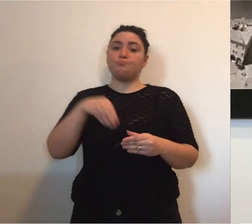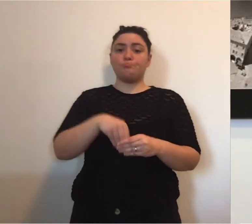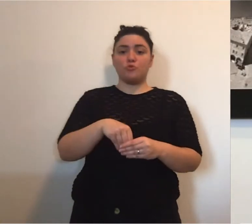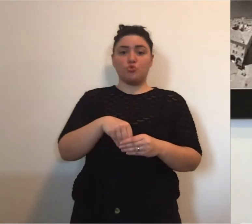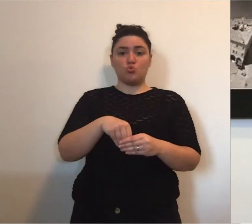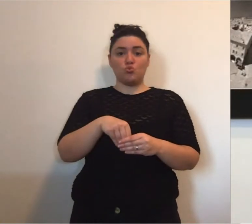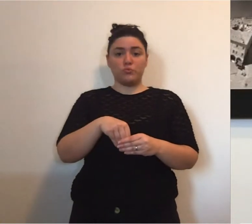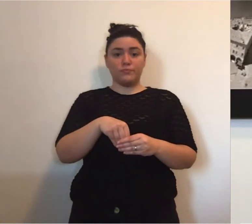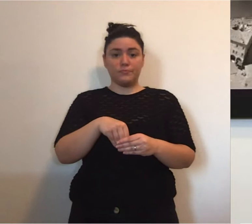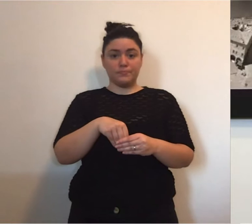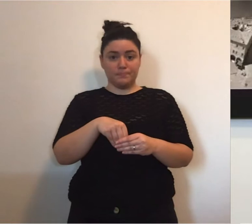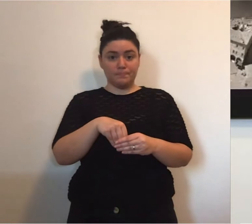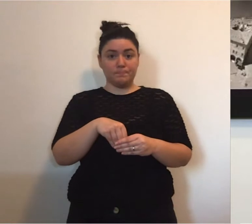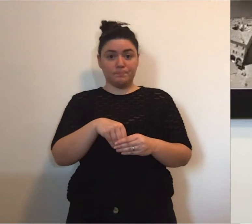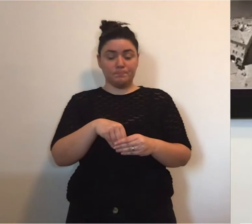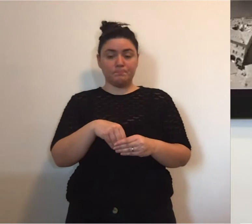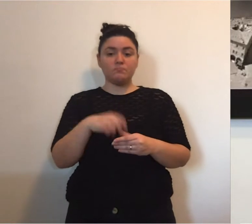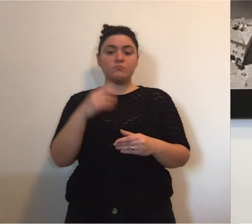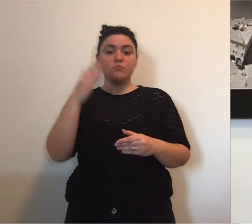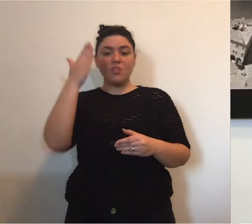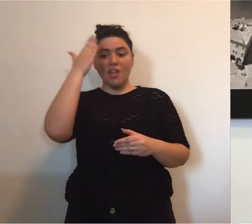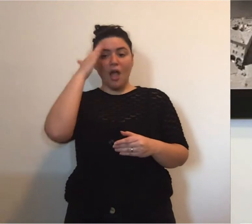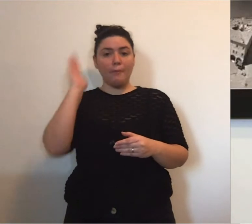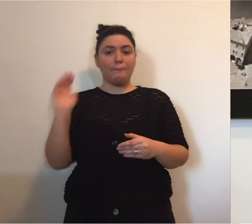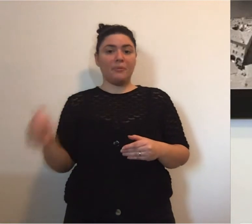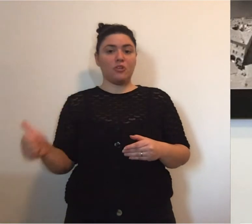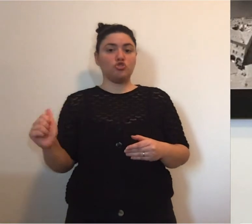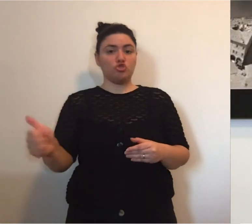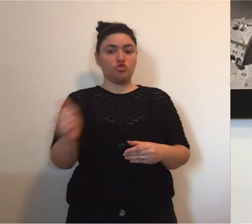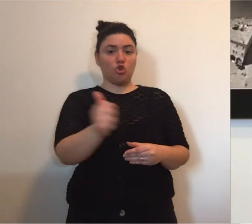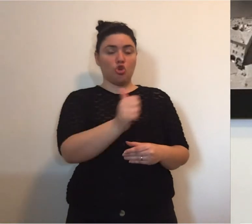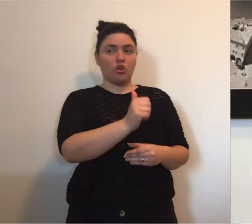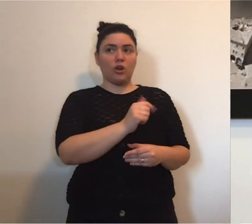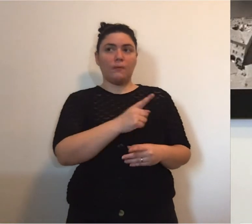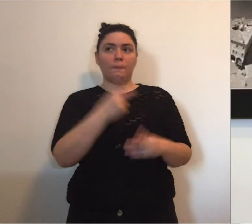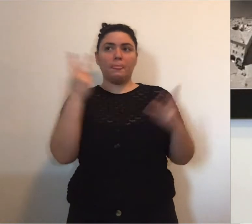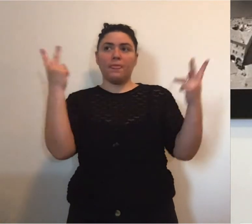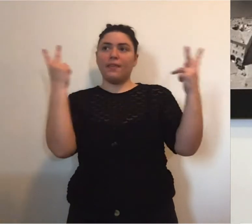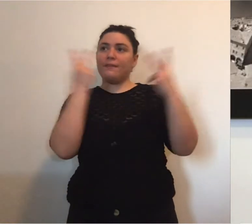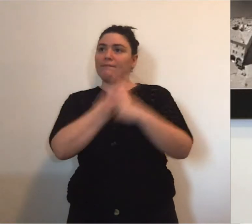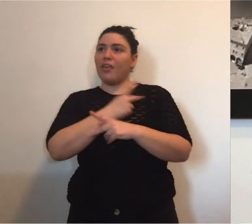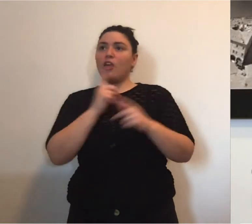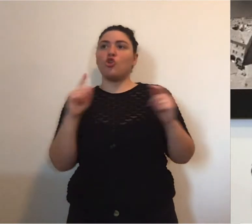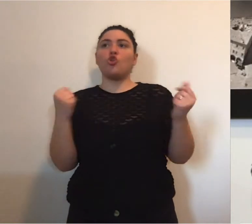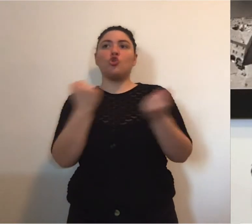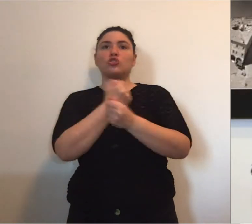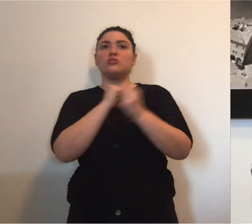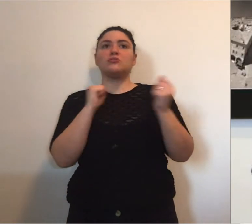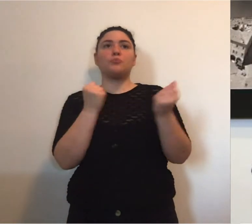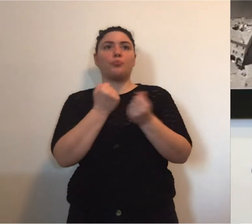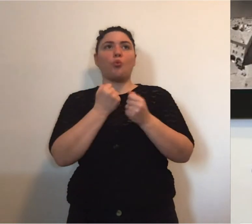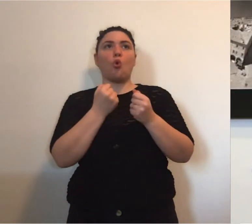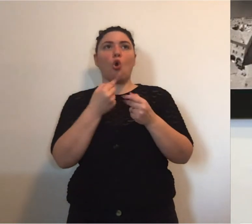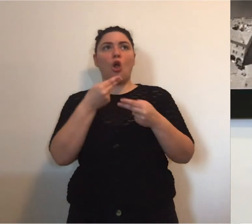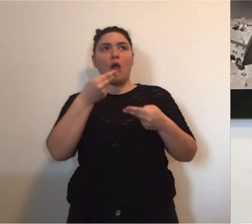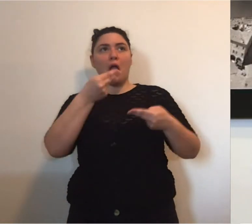con una media di circa 1000 euro a persona.